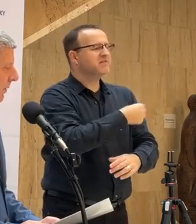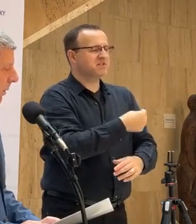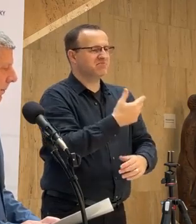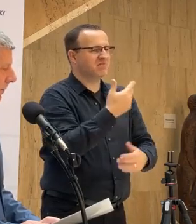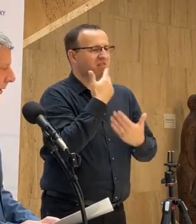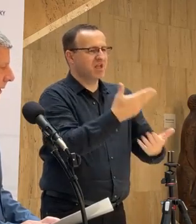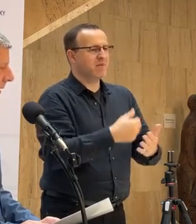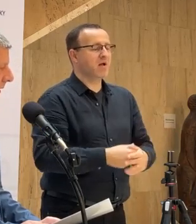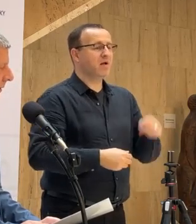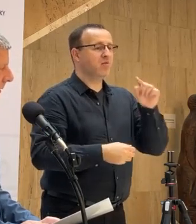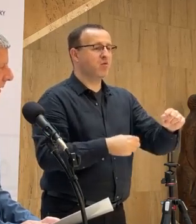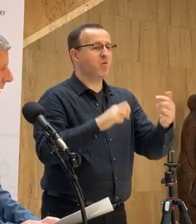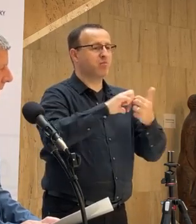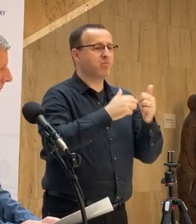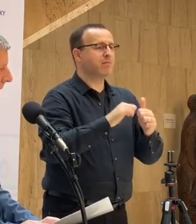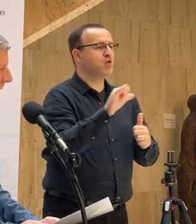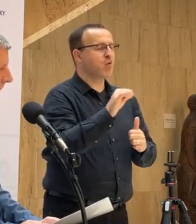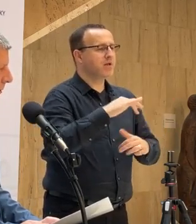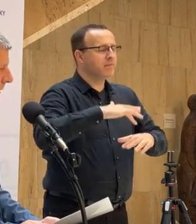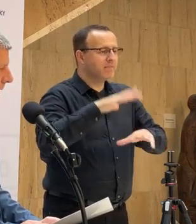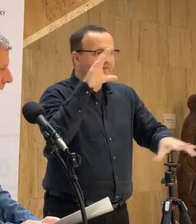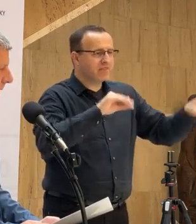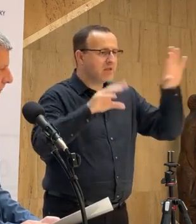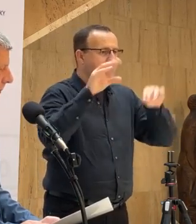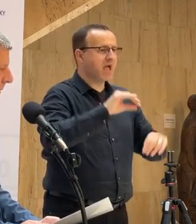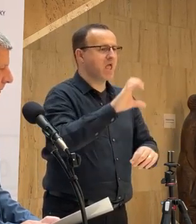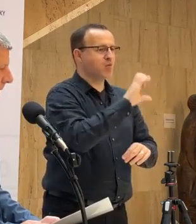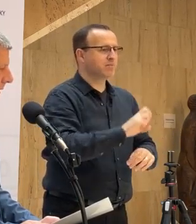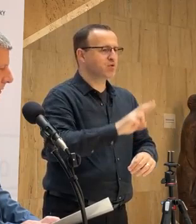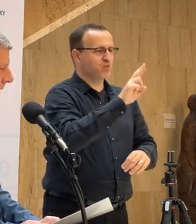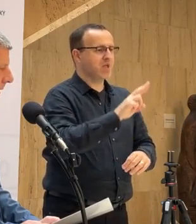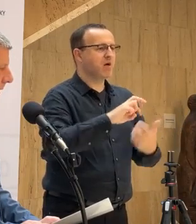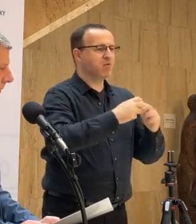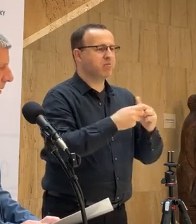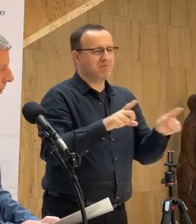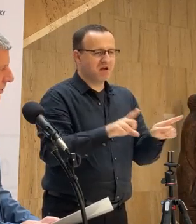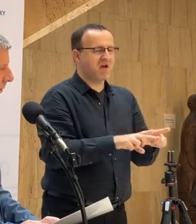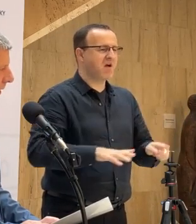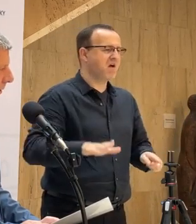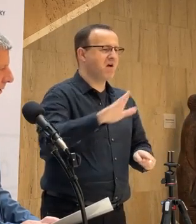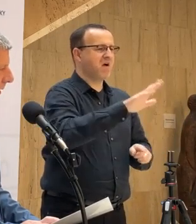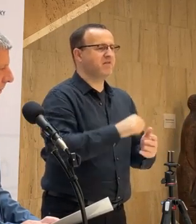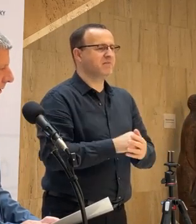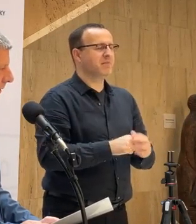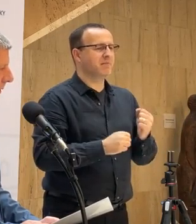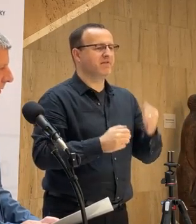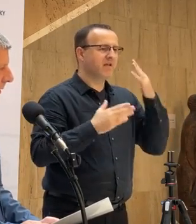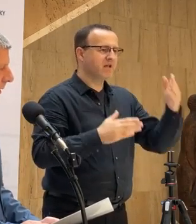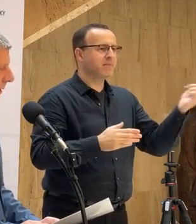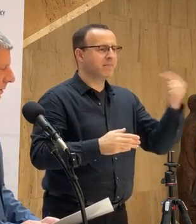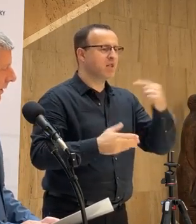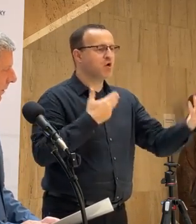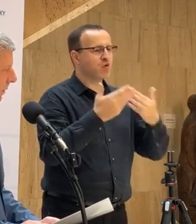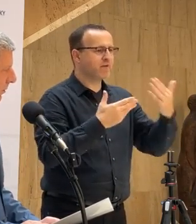Ale to je problém, ktorý asi vníma celá Európska únia a ten problém je rovnaký. Takže ja verím tomu, že dôjde k rokovaniam s